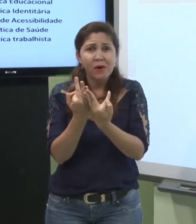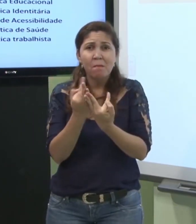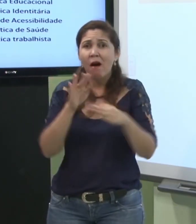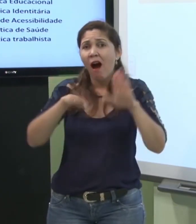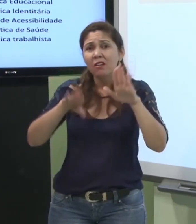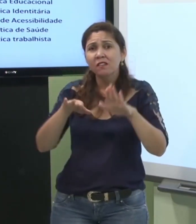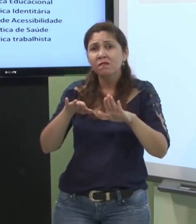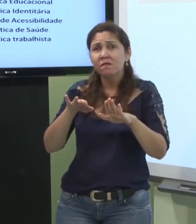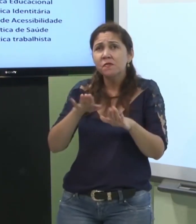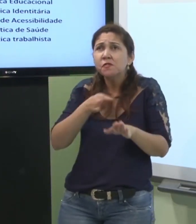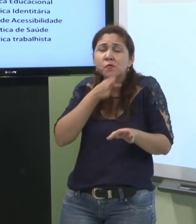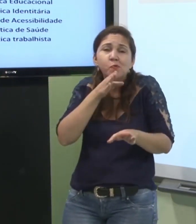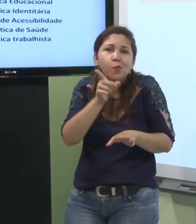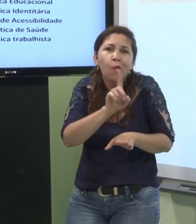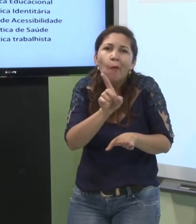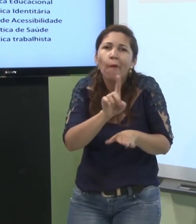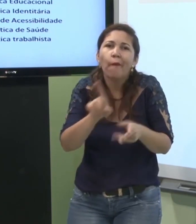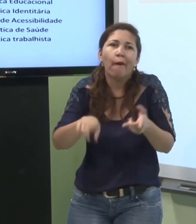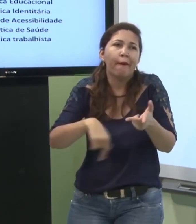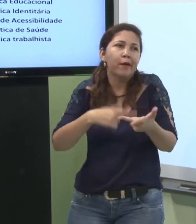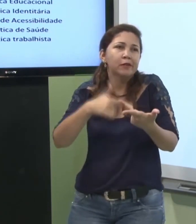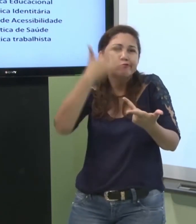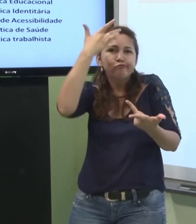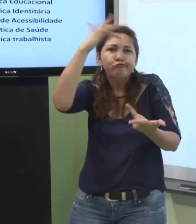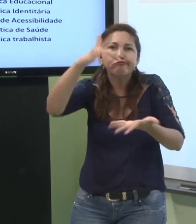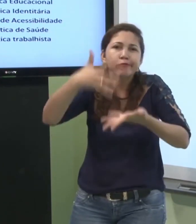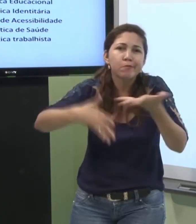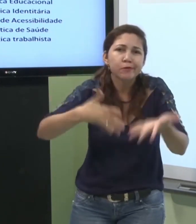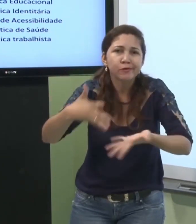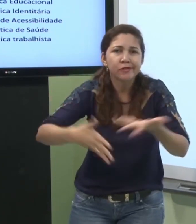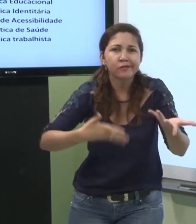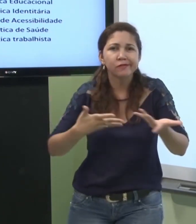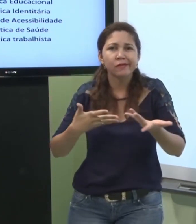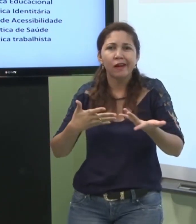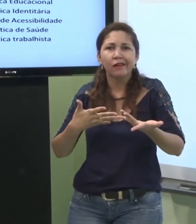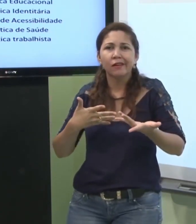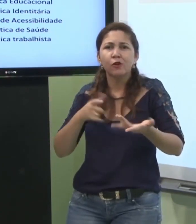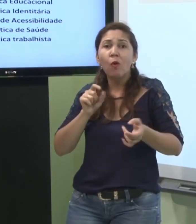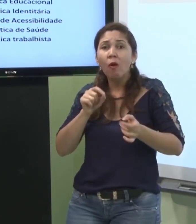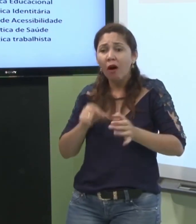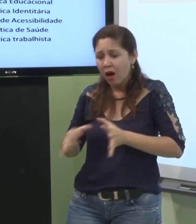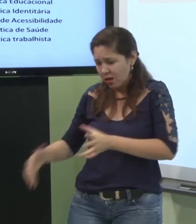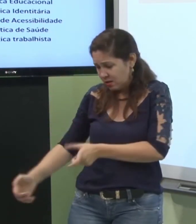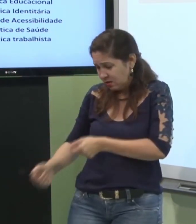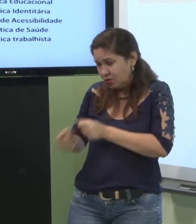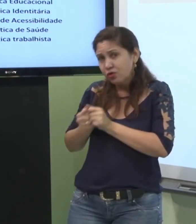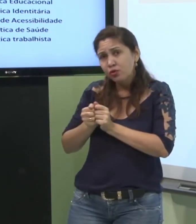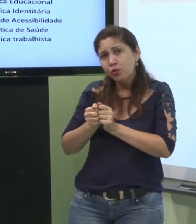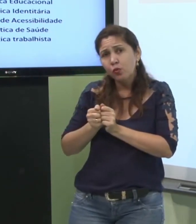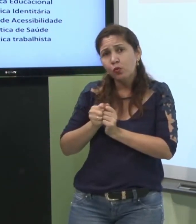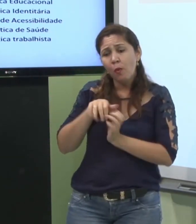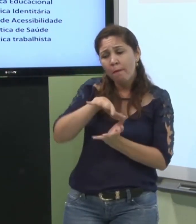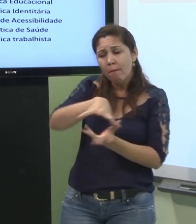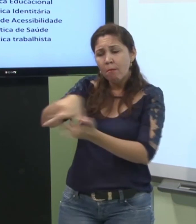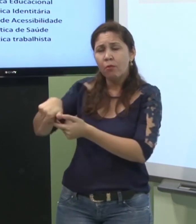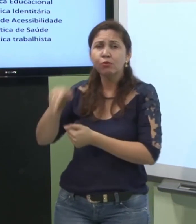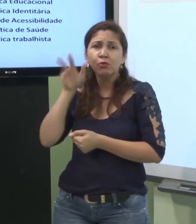elas não conhecem nada elas não sabem libras elas